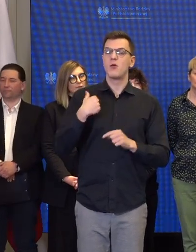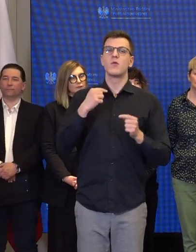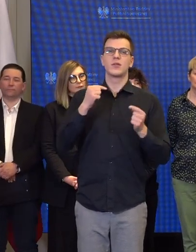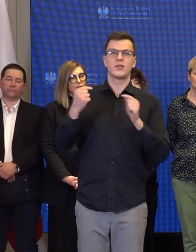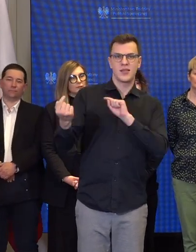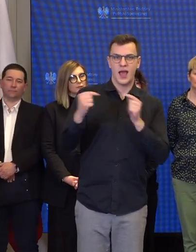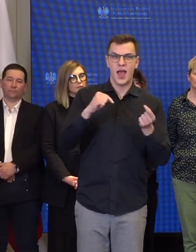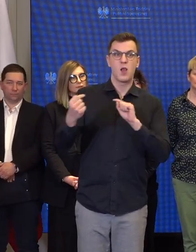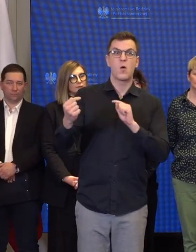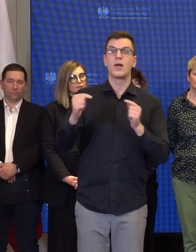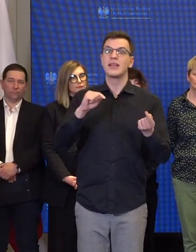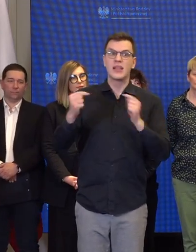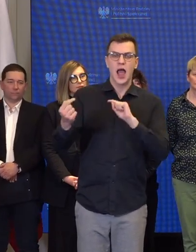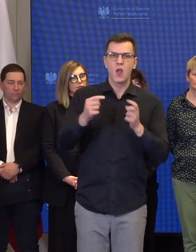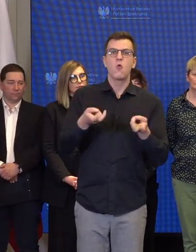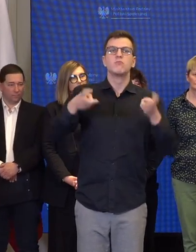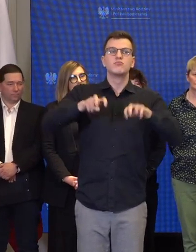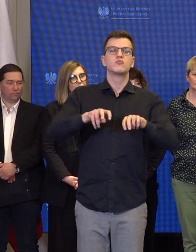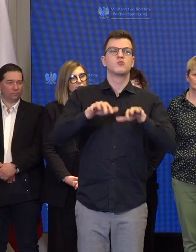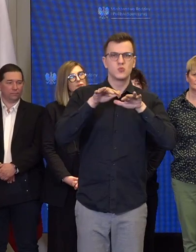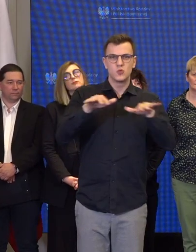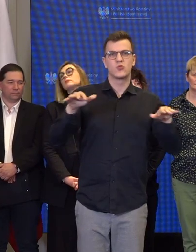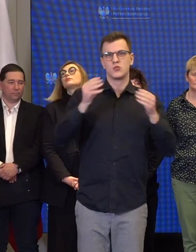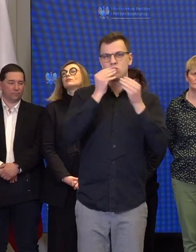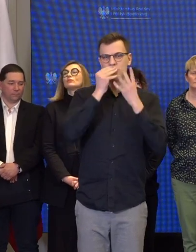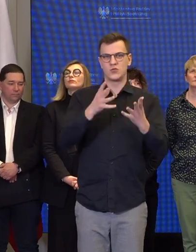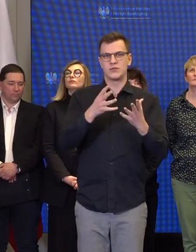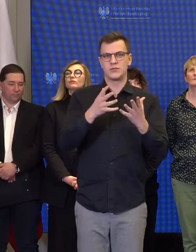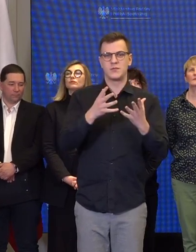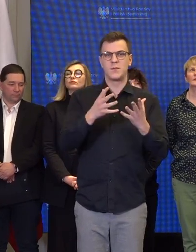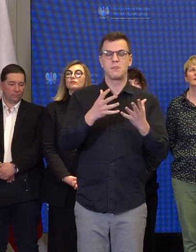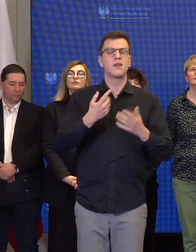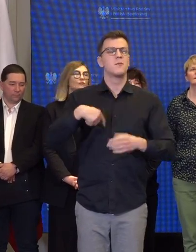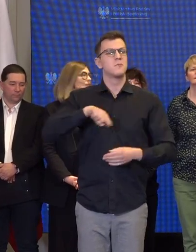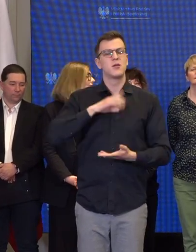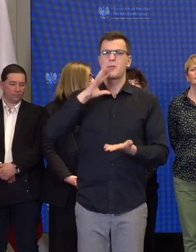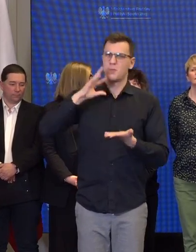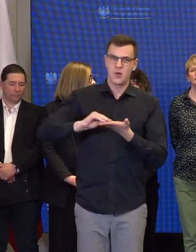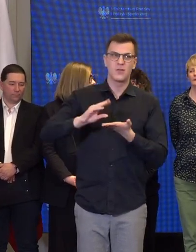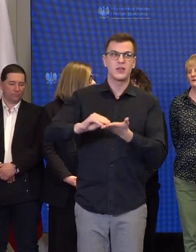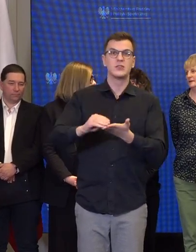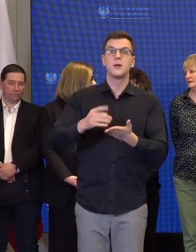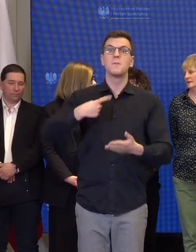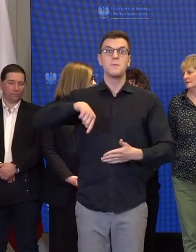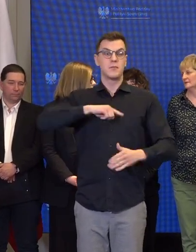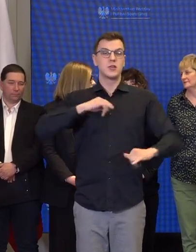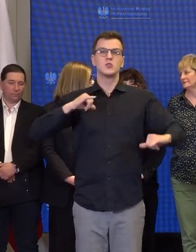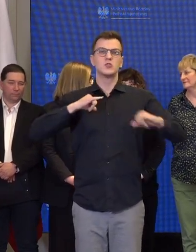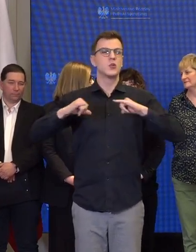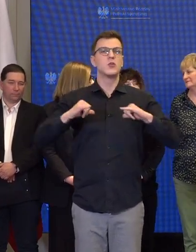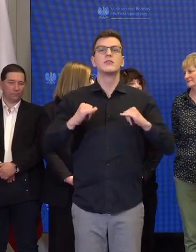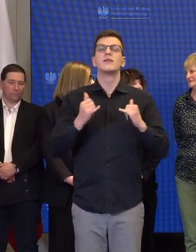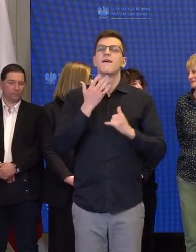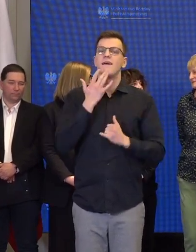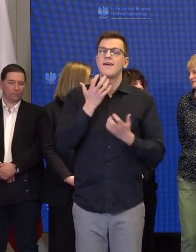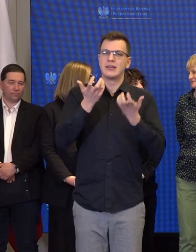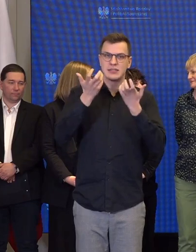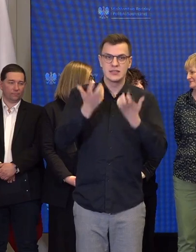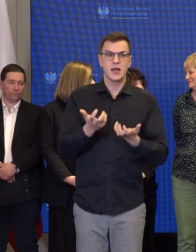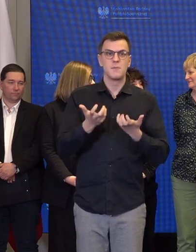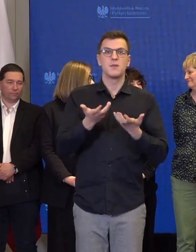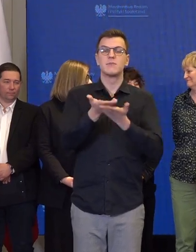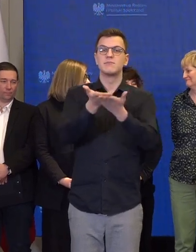tworzy dobre rzeczy. My wielokrotnie mówimy, że dla rządu naszego bardzo ważne jest wsparcie